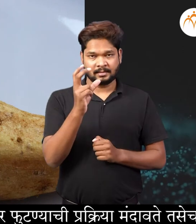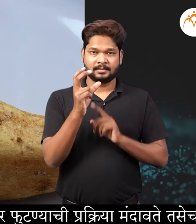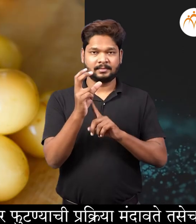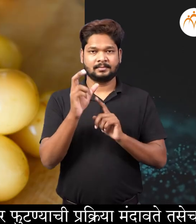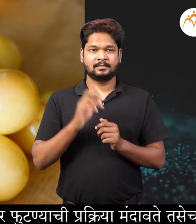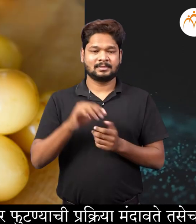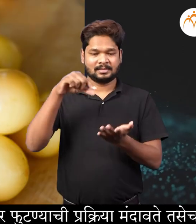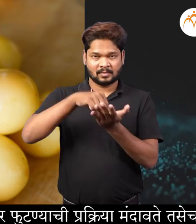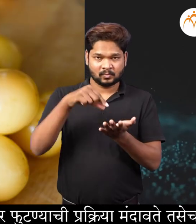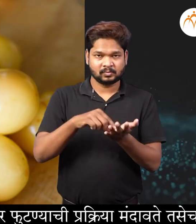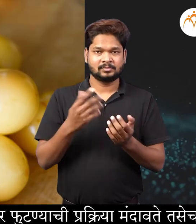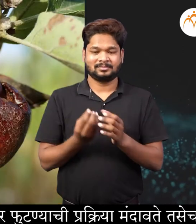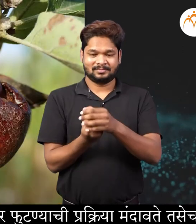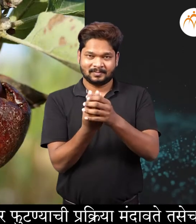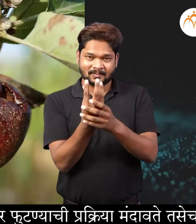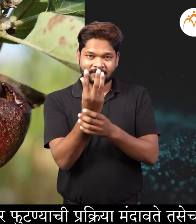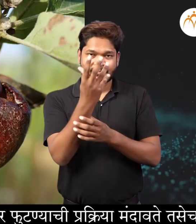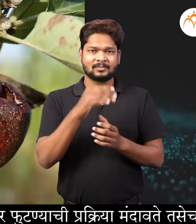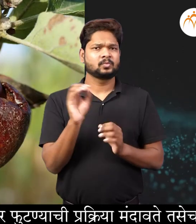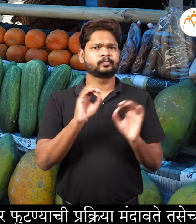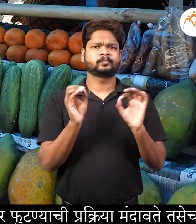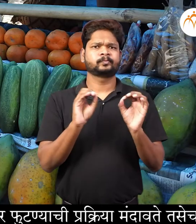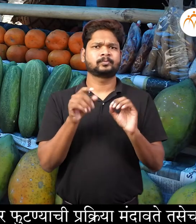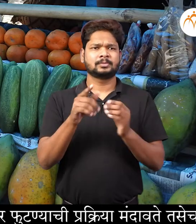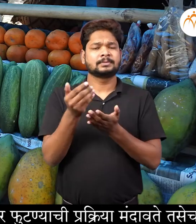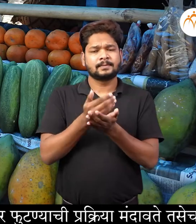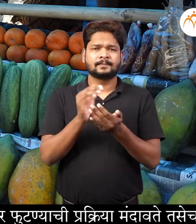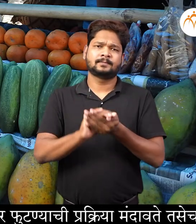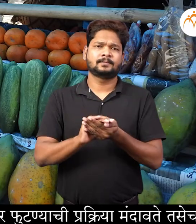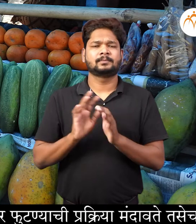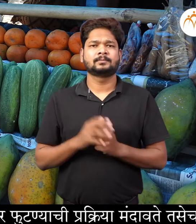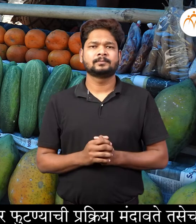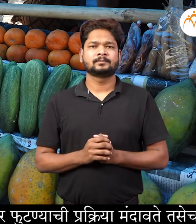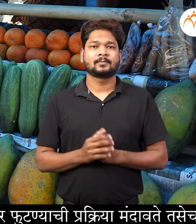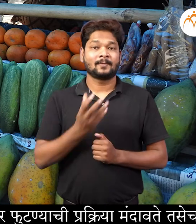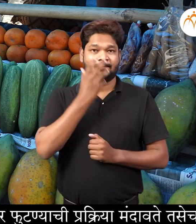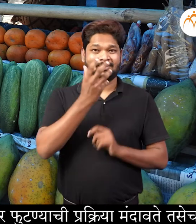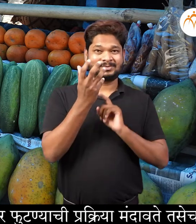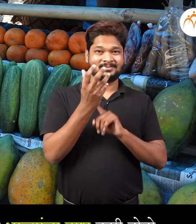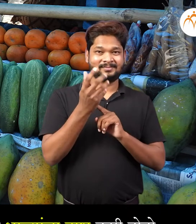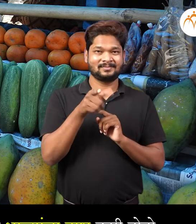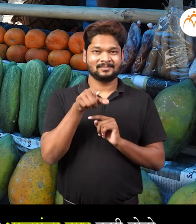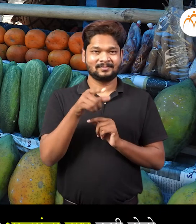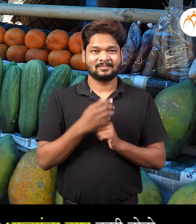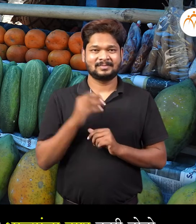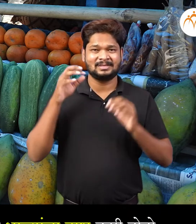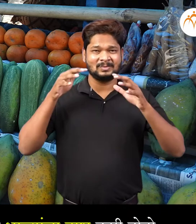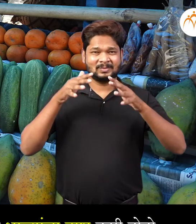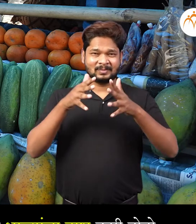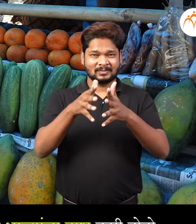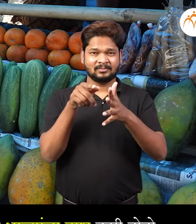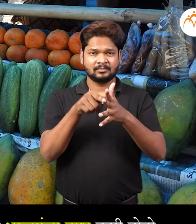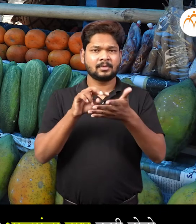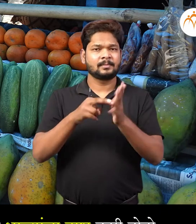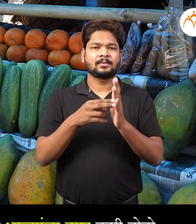यानना अंकूर फुट्नेची प्रक्रिया मंदावते तसेज फडांच्या पिकणयाचा कालावदी वाड़तो आणि तैंची हानी कमी